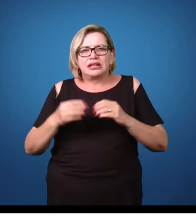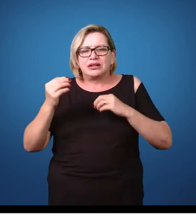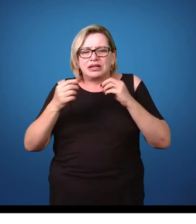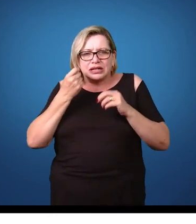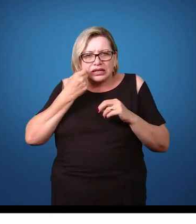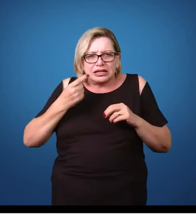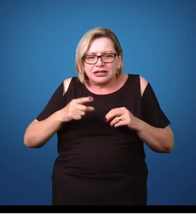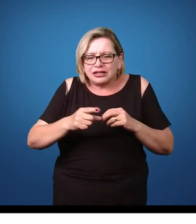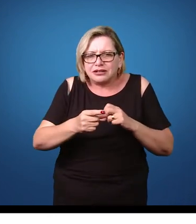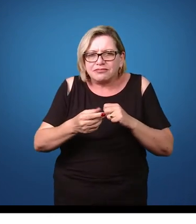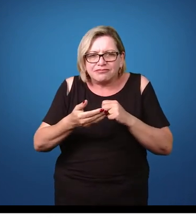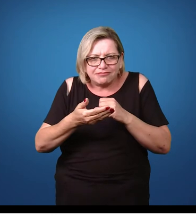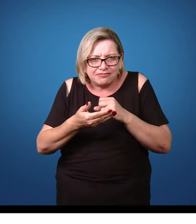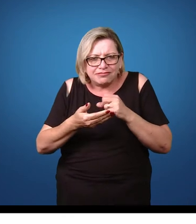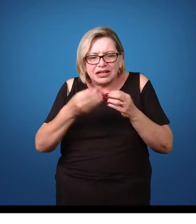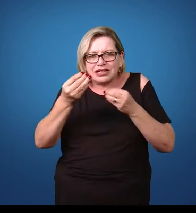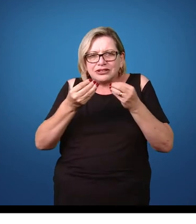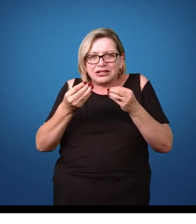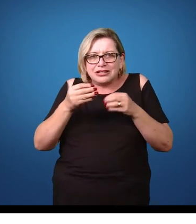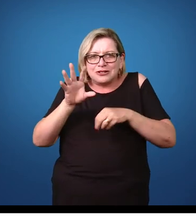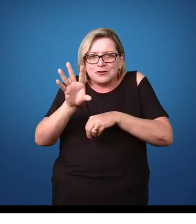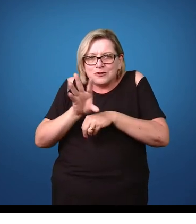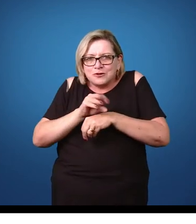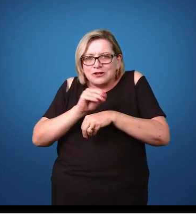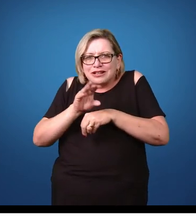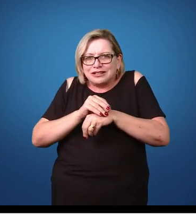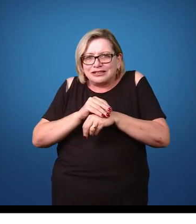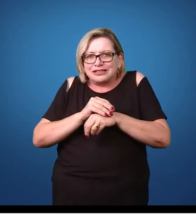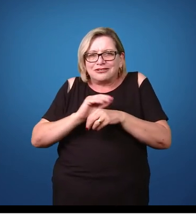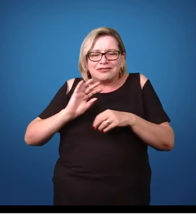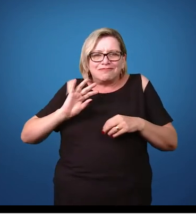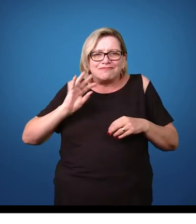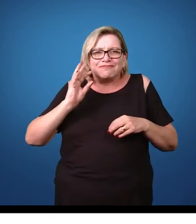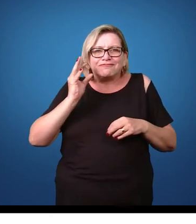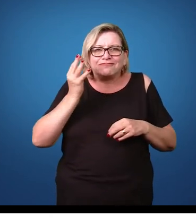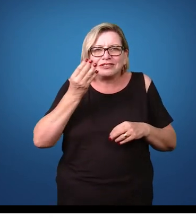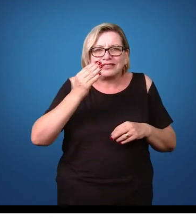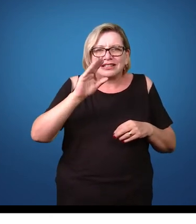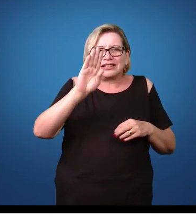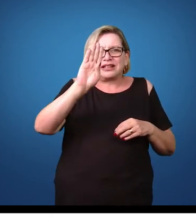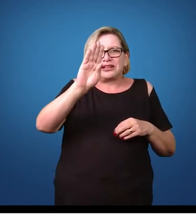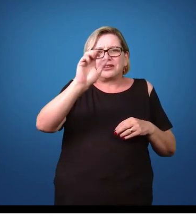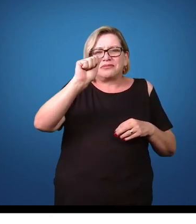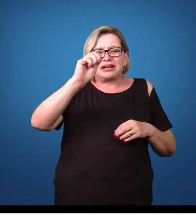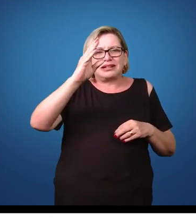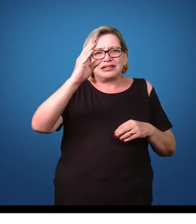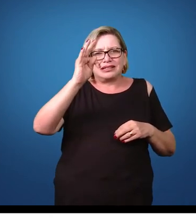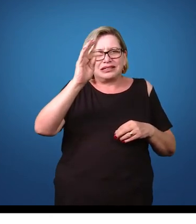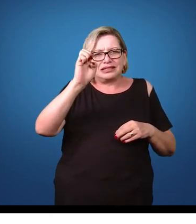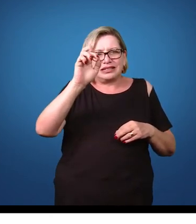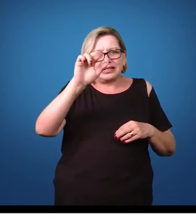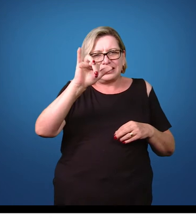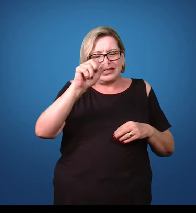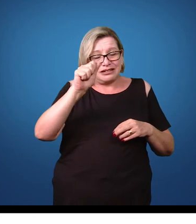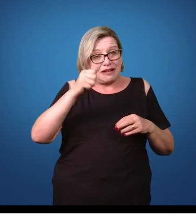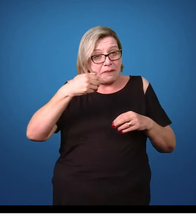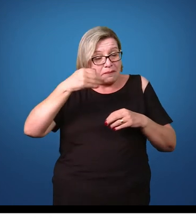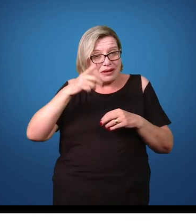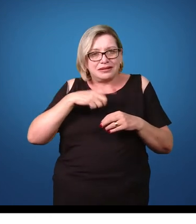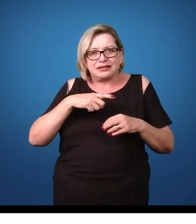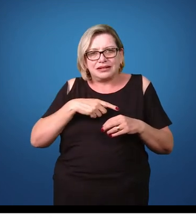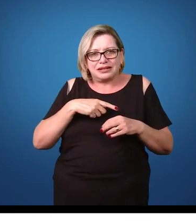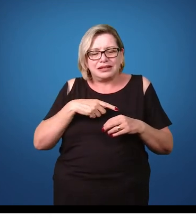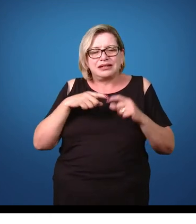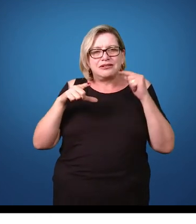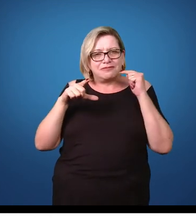Basicamente, esses roedores, a capivara, são reservatórios e amplificadores da bactéria, que é da espécie rictécia.